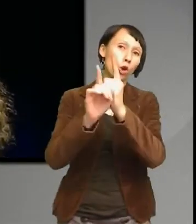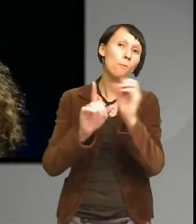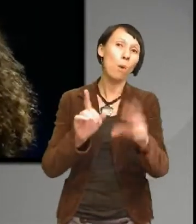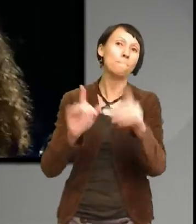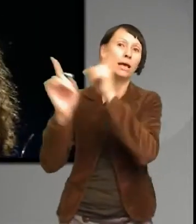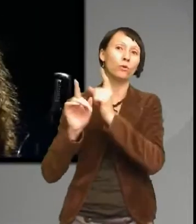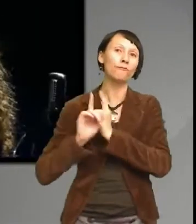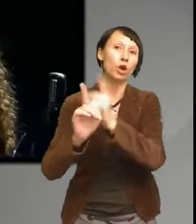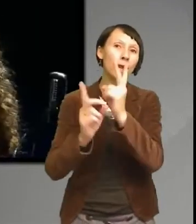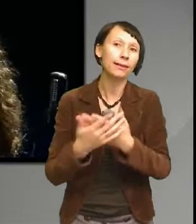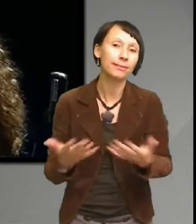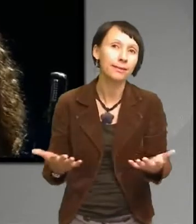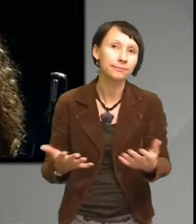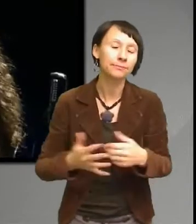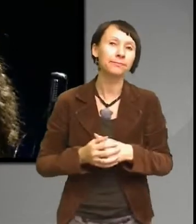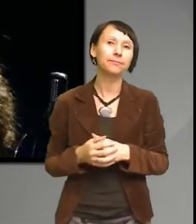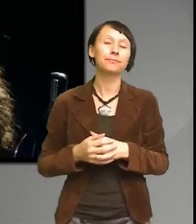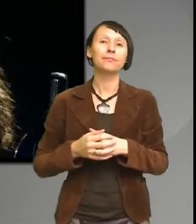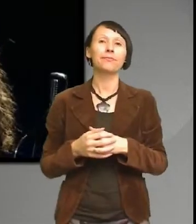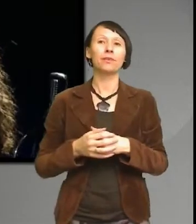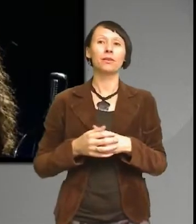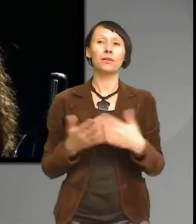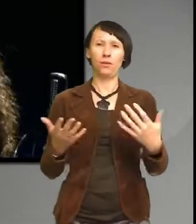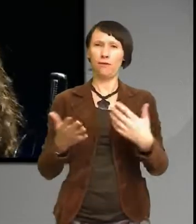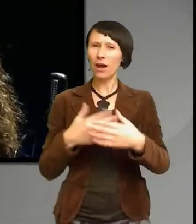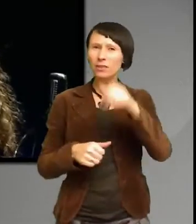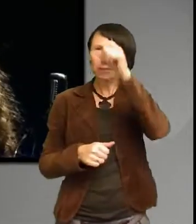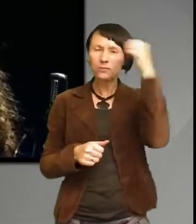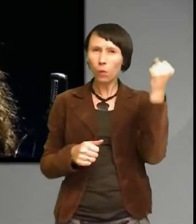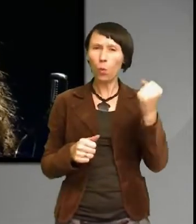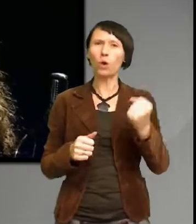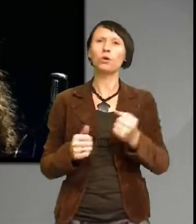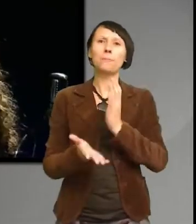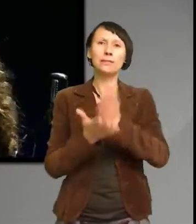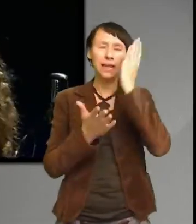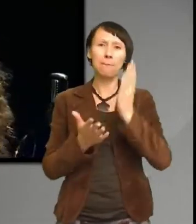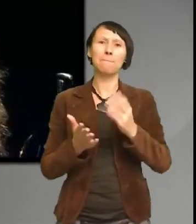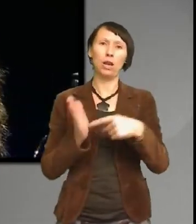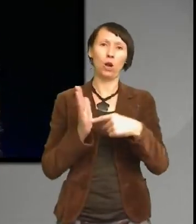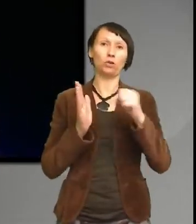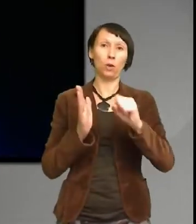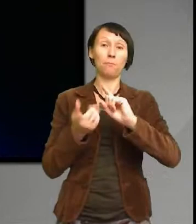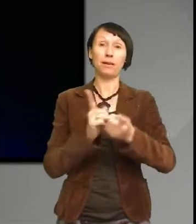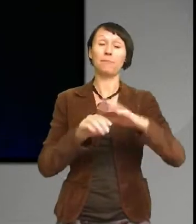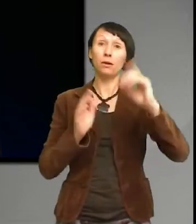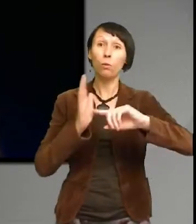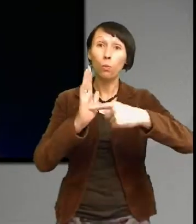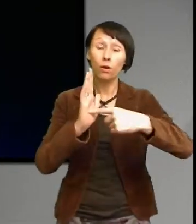en av anledningarna till att det är svårt att driva igenom starkare kemikalielagstiftning är att det finns en massiv